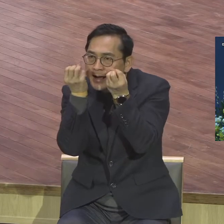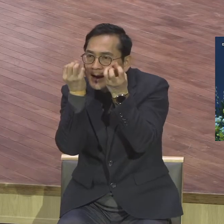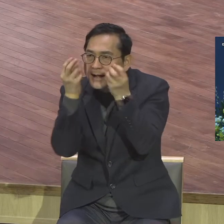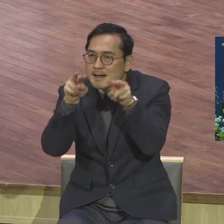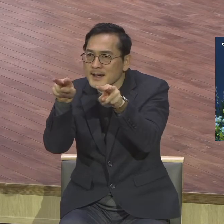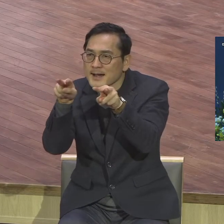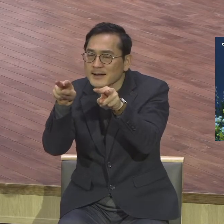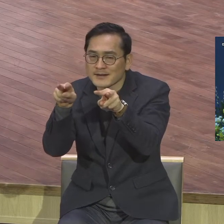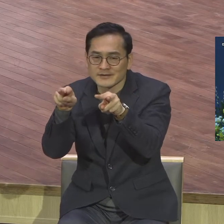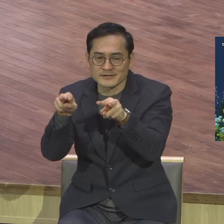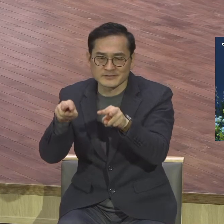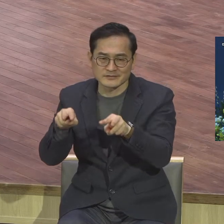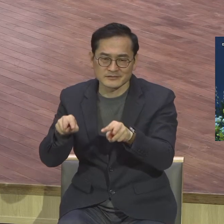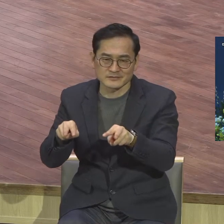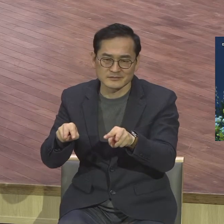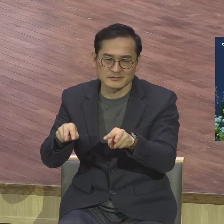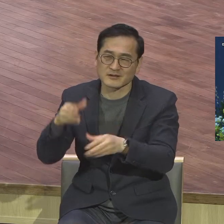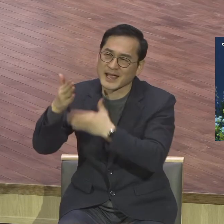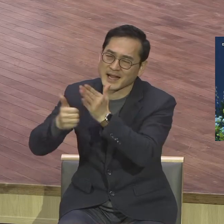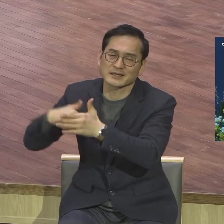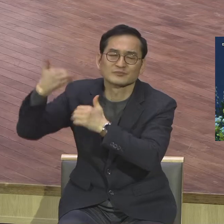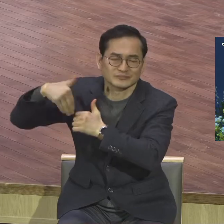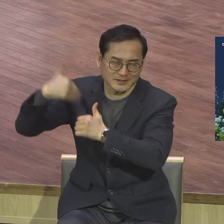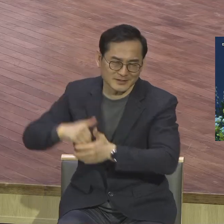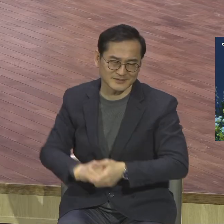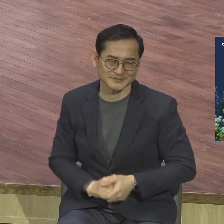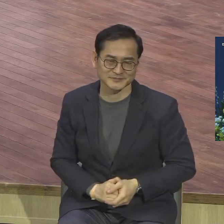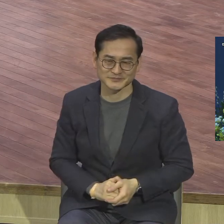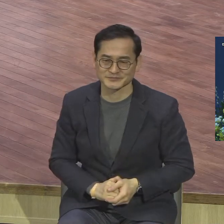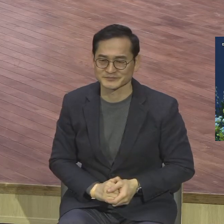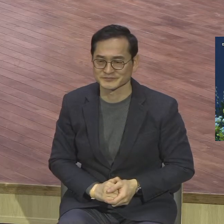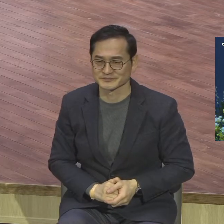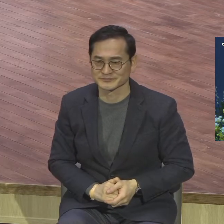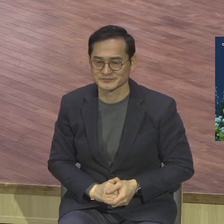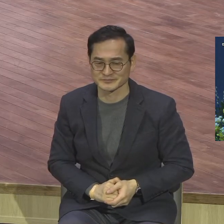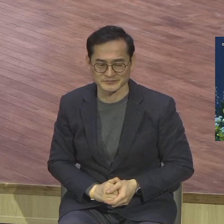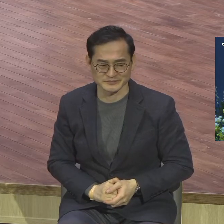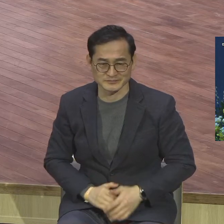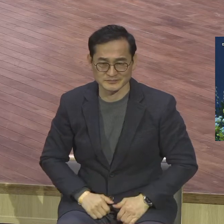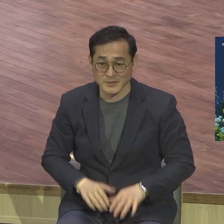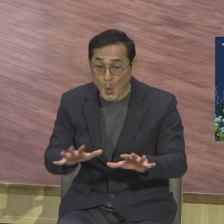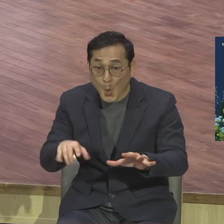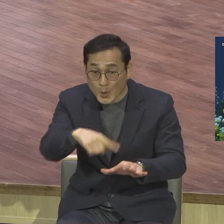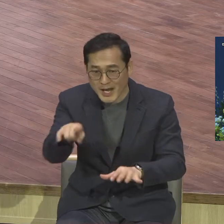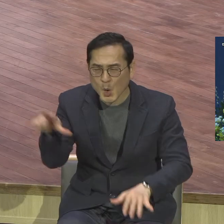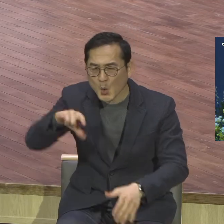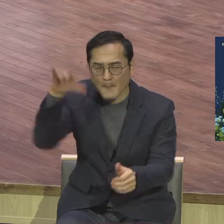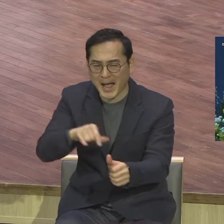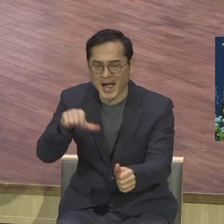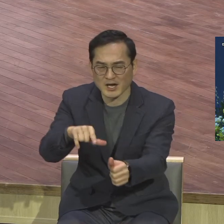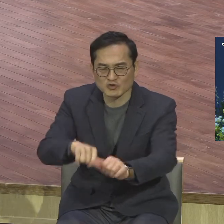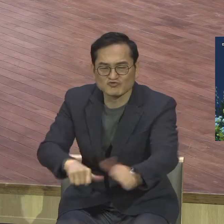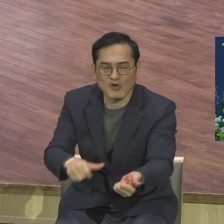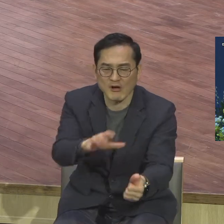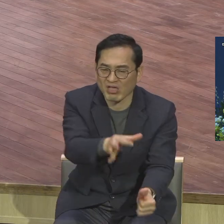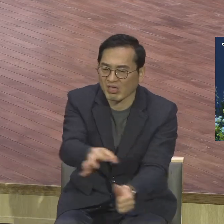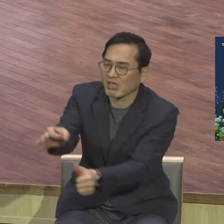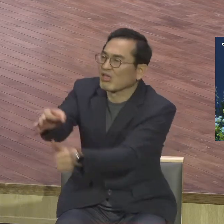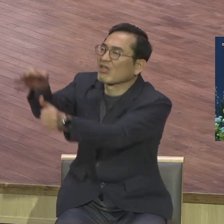시작하라고 올해 데려갈 텐데 코로나에서 안 데려가고 살려줬잖아요 그럼 하나님의 계획이 있다는 얘기 아닙니까?